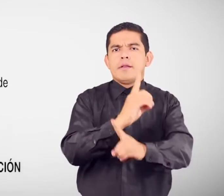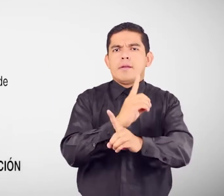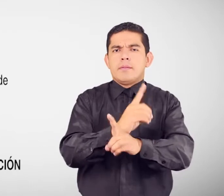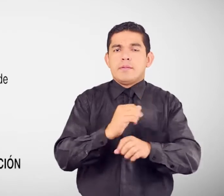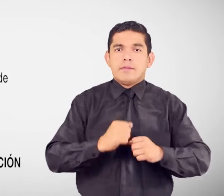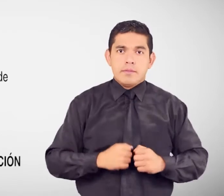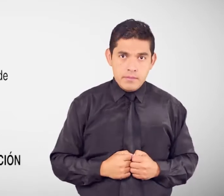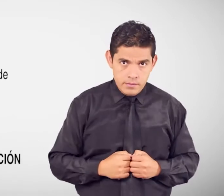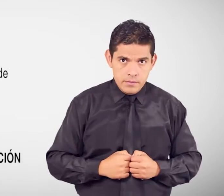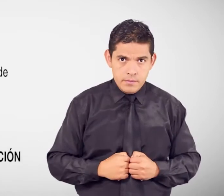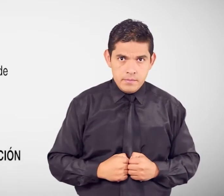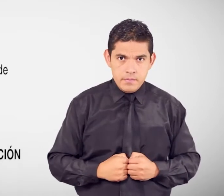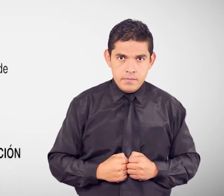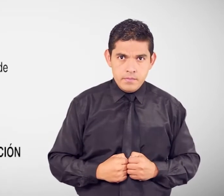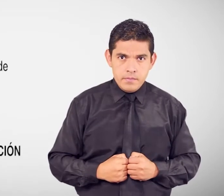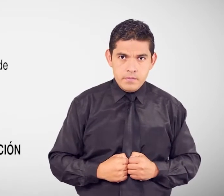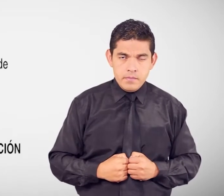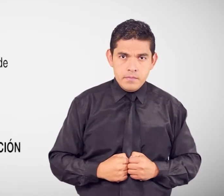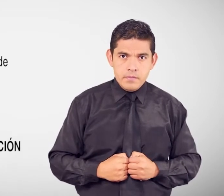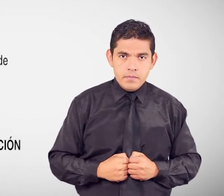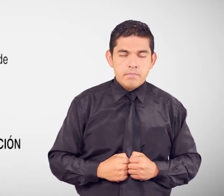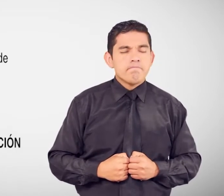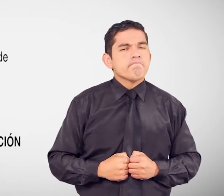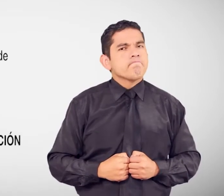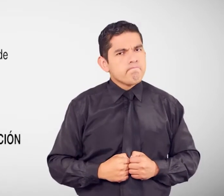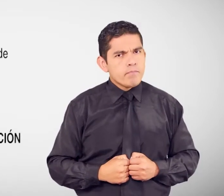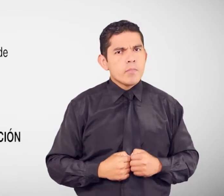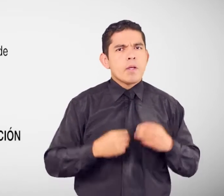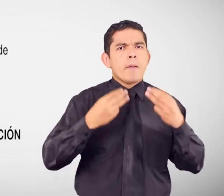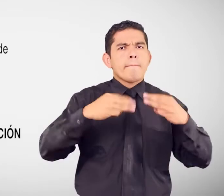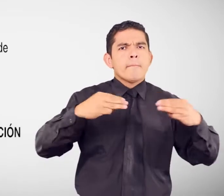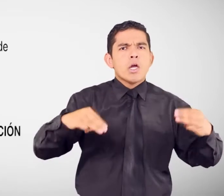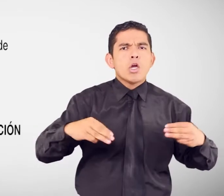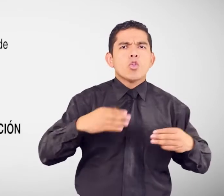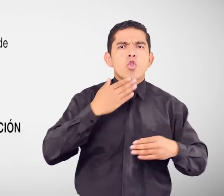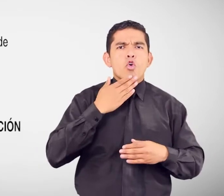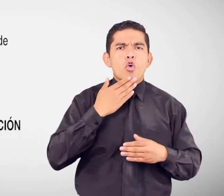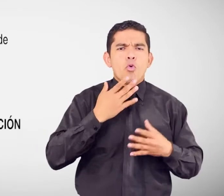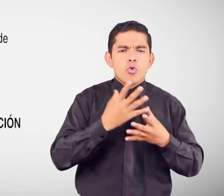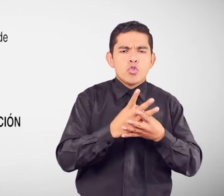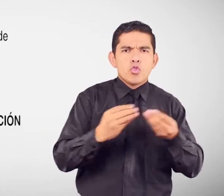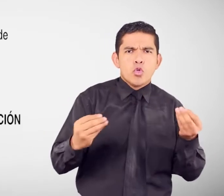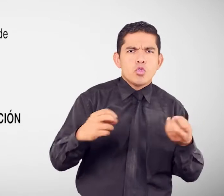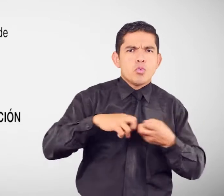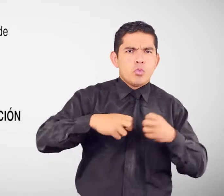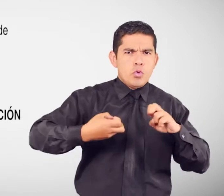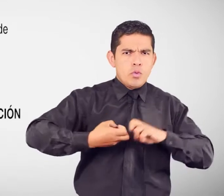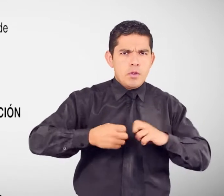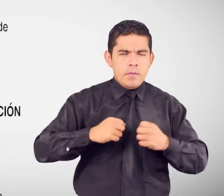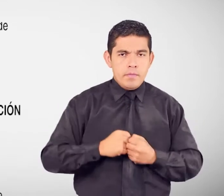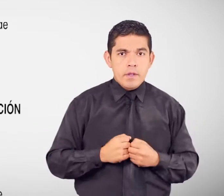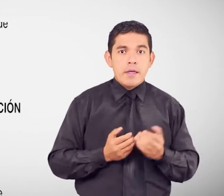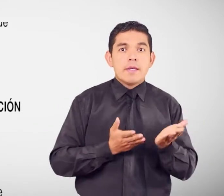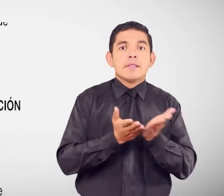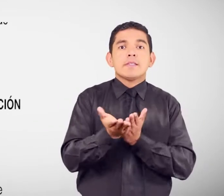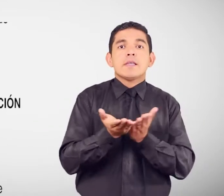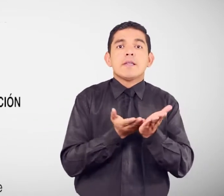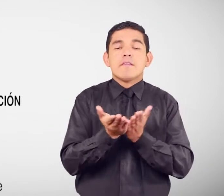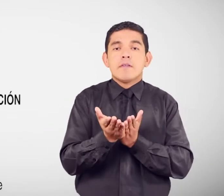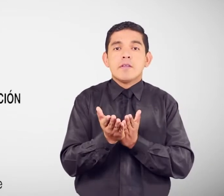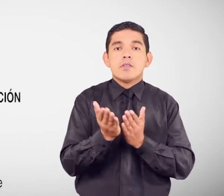discapacidad Métodos alternativos de solución de conflictos Servicios de mediación